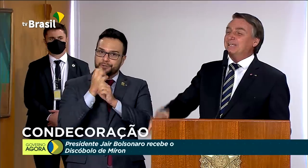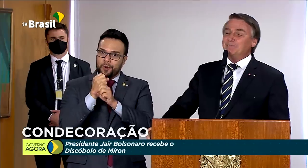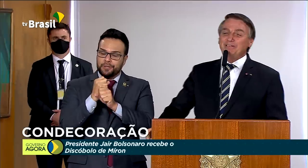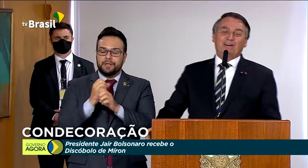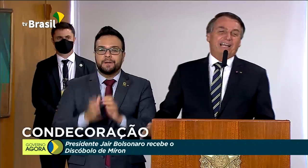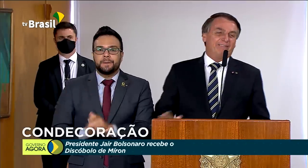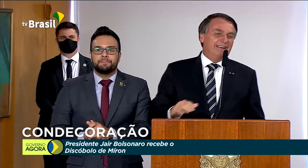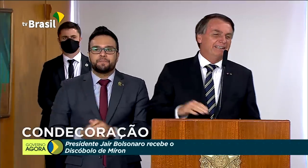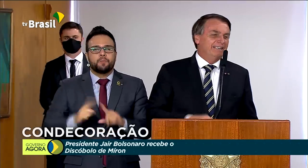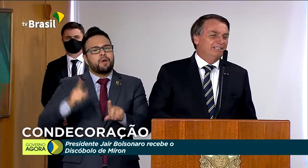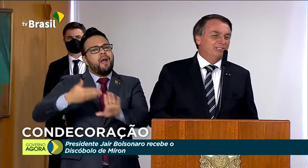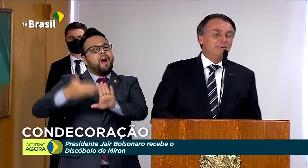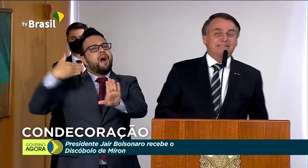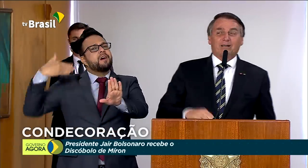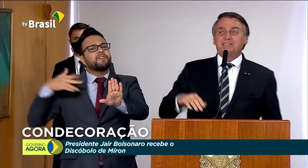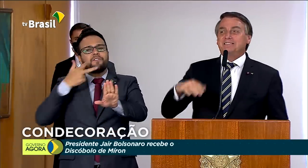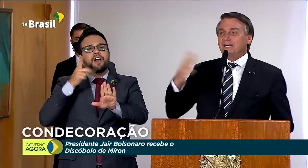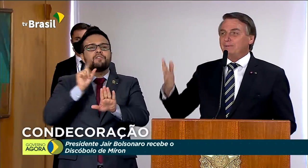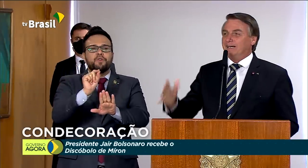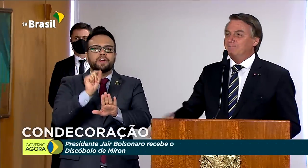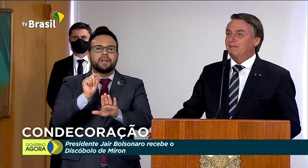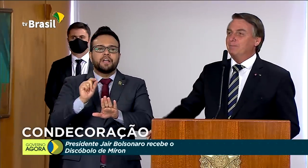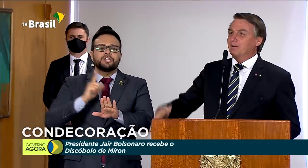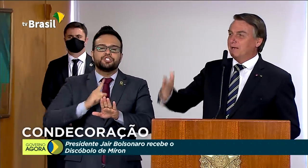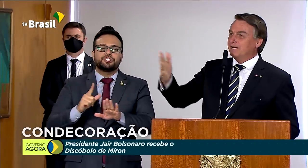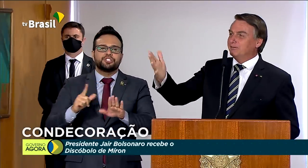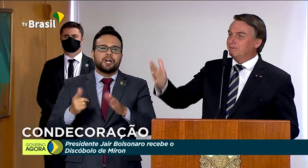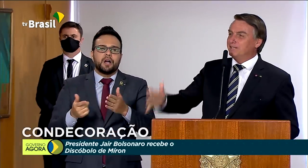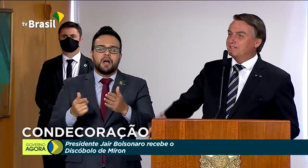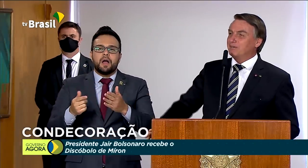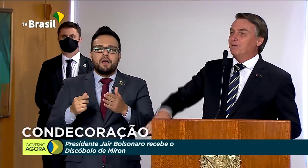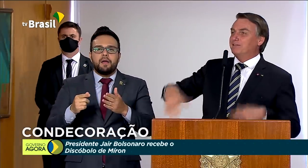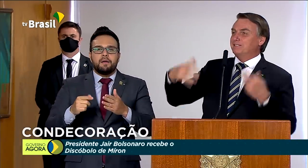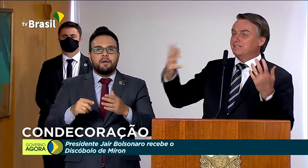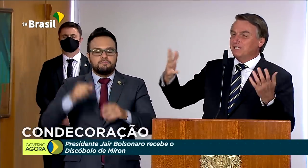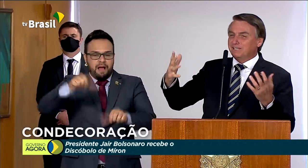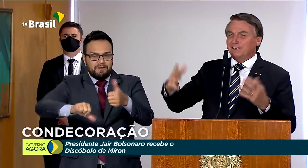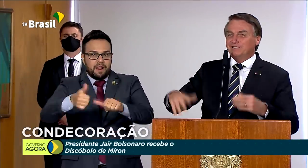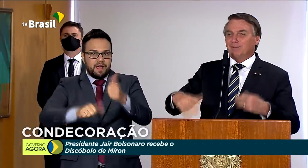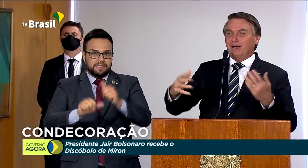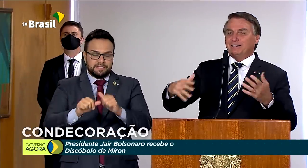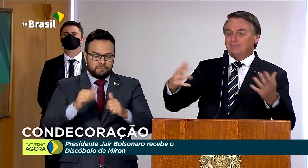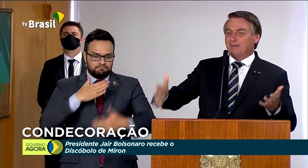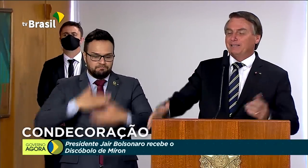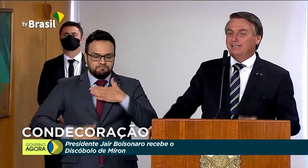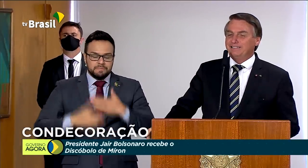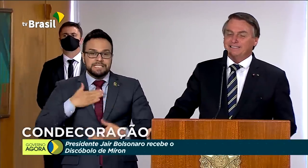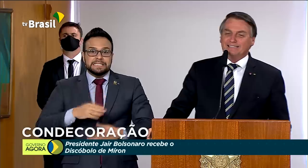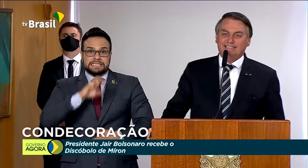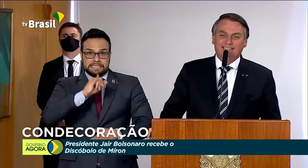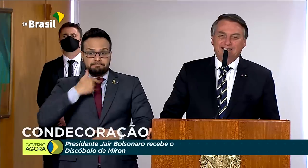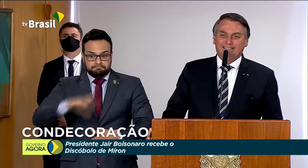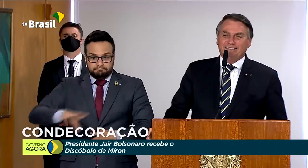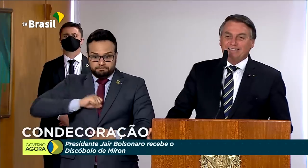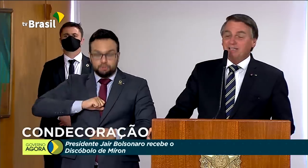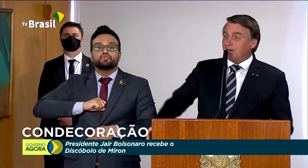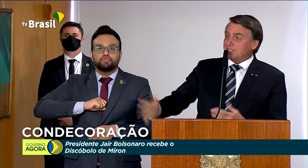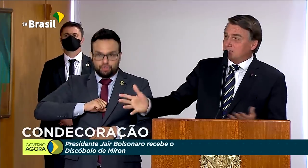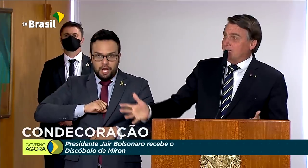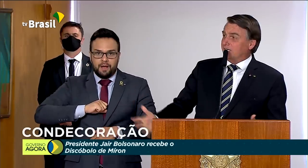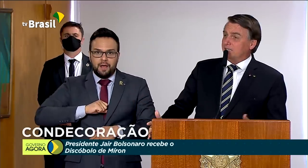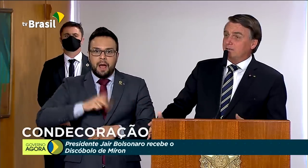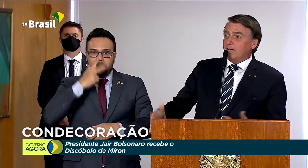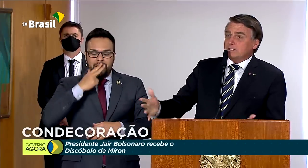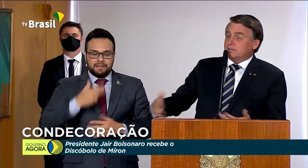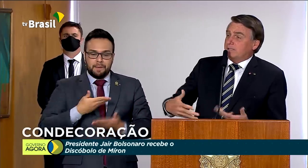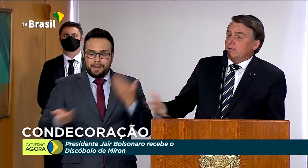Naquele tempo se falava numa tal estâmina, é uma qualidade física, que uma vez adquirida, jamais se perderia, né. E eu